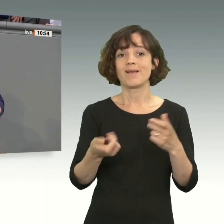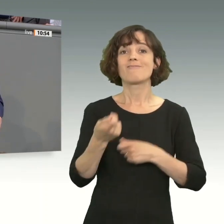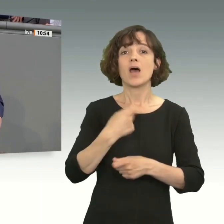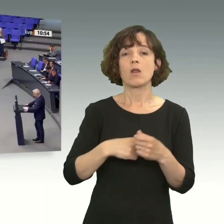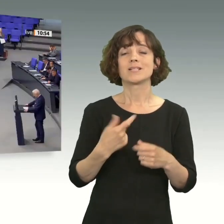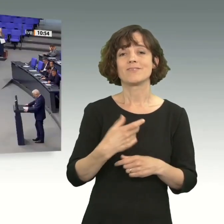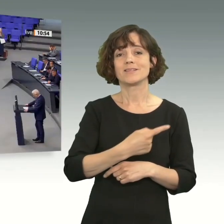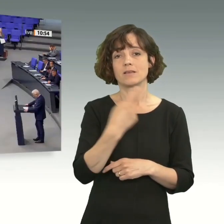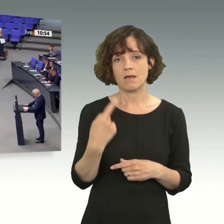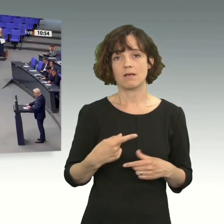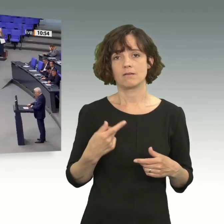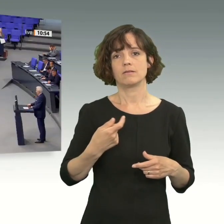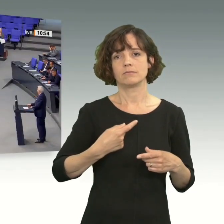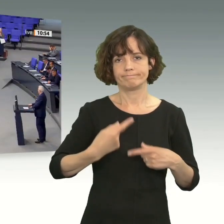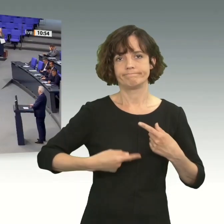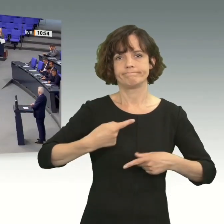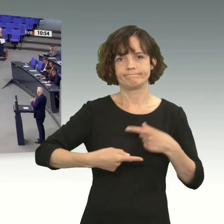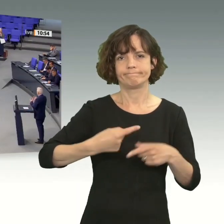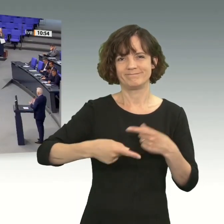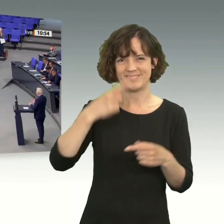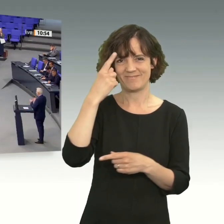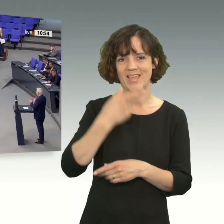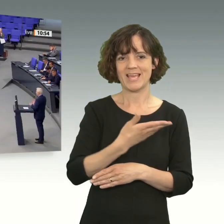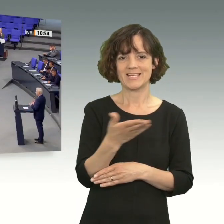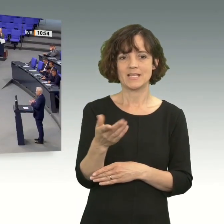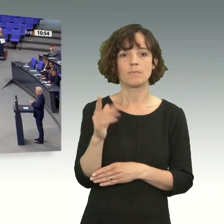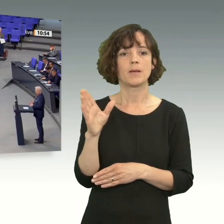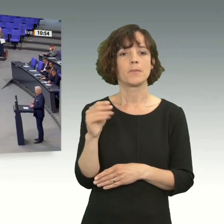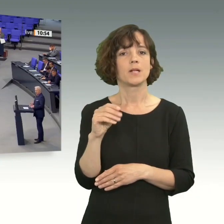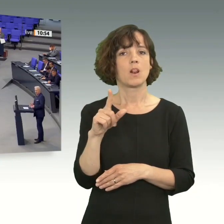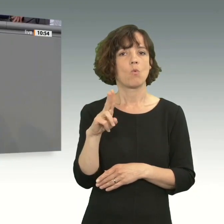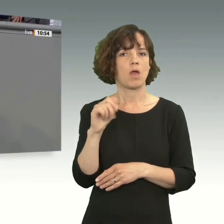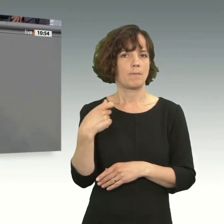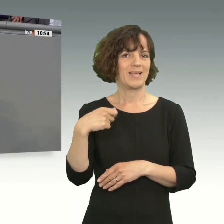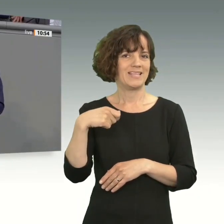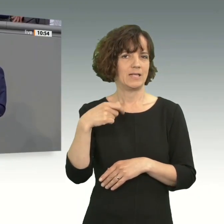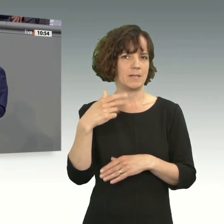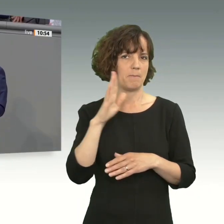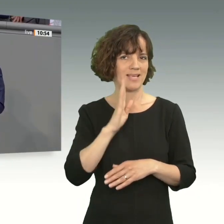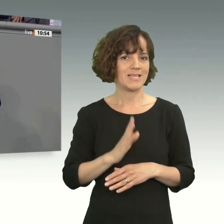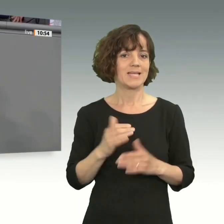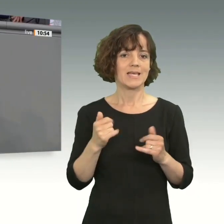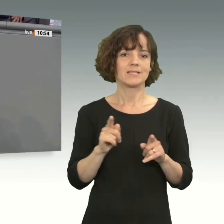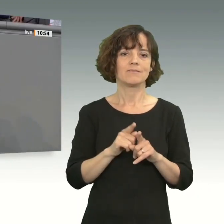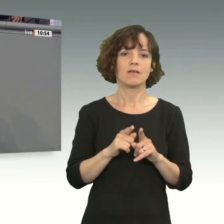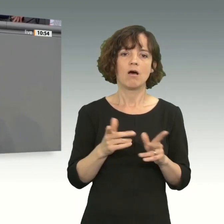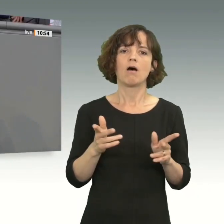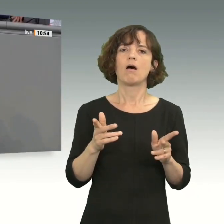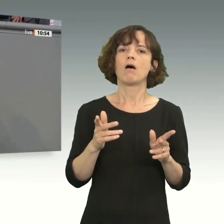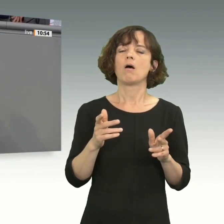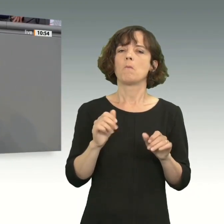Jahre gedauert. Das wissen wir alle. Aber es gibt mit Lula als Präsidenten in Brasilien jetzt ein Window of Opportunity.